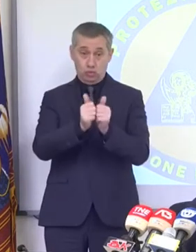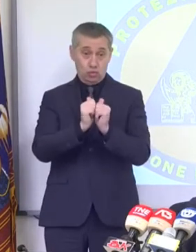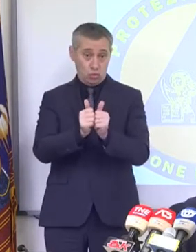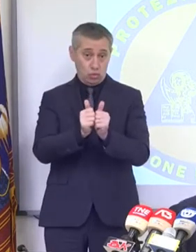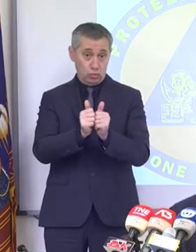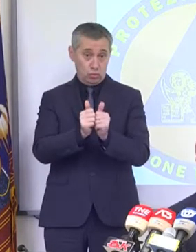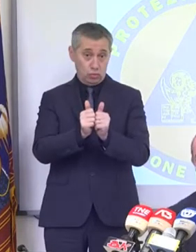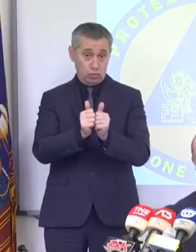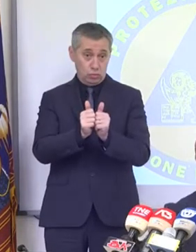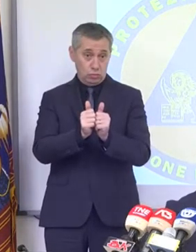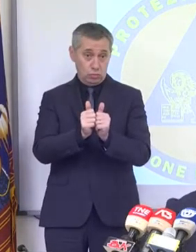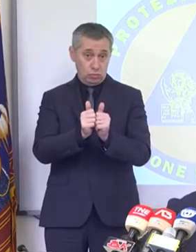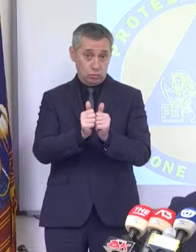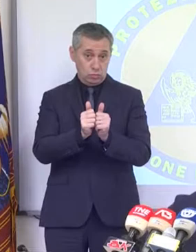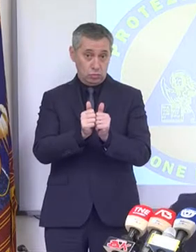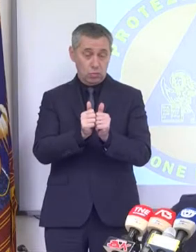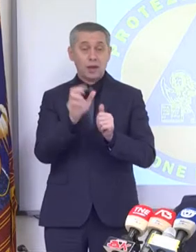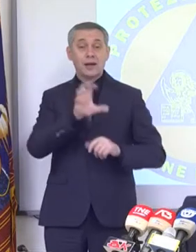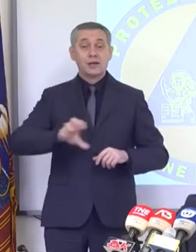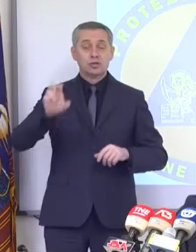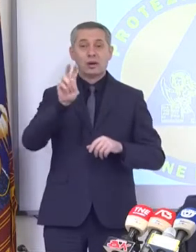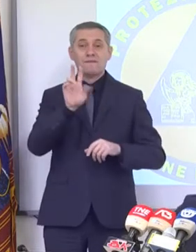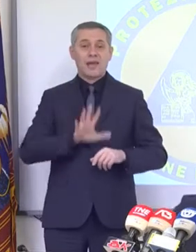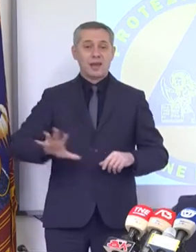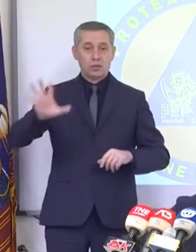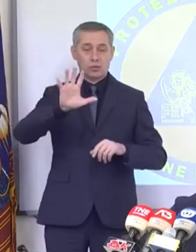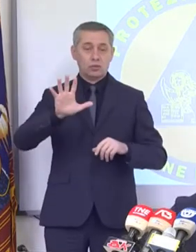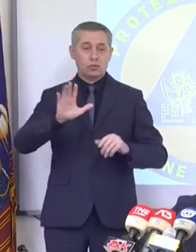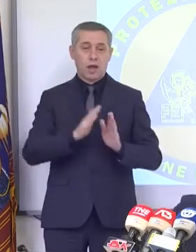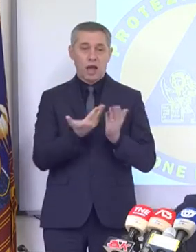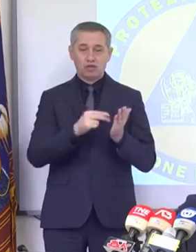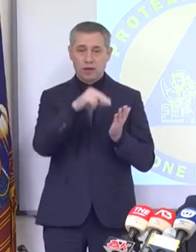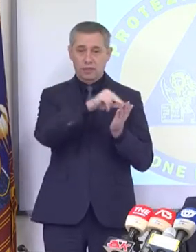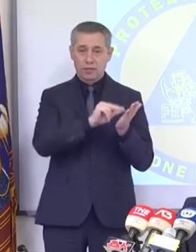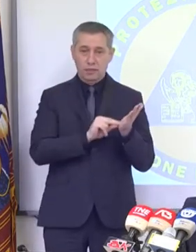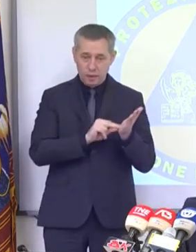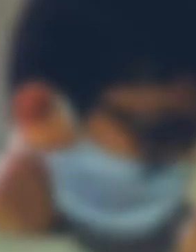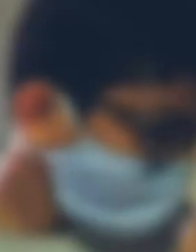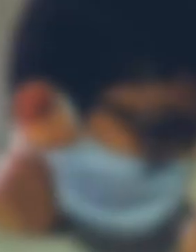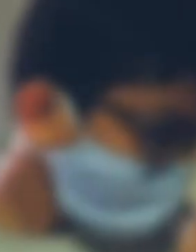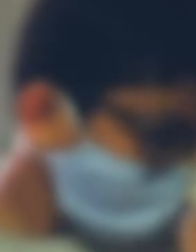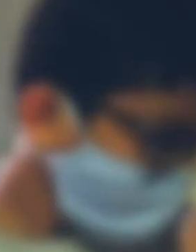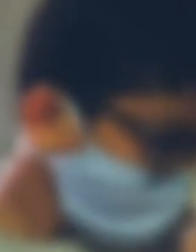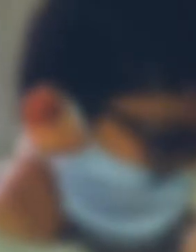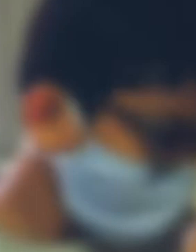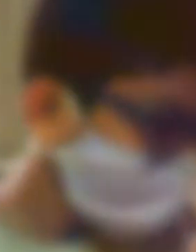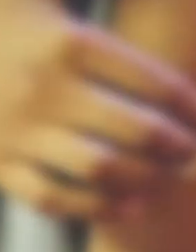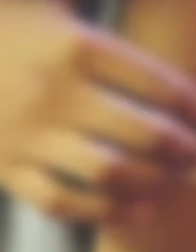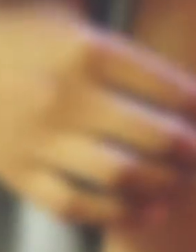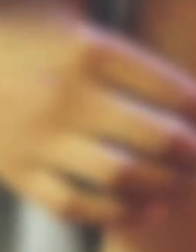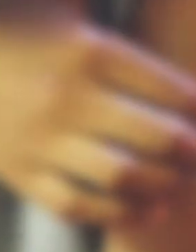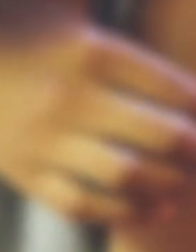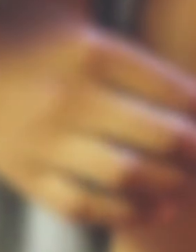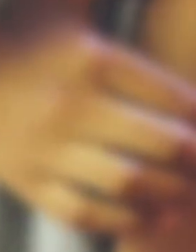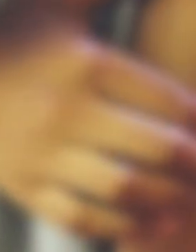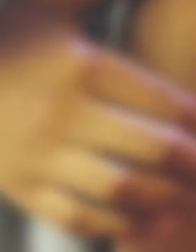la regione Veneto apre le agende per gli over 12 anni. La